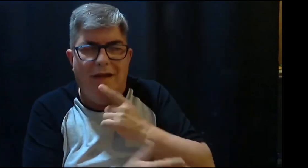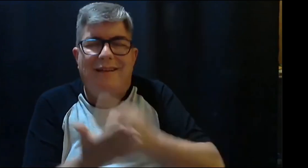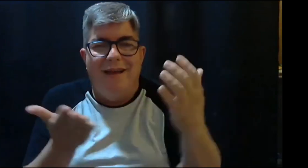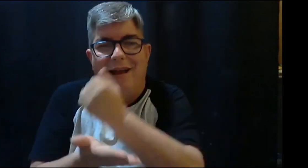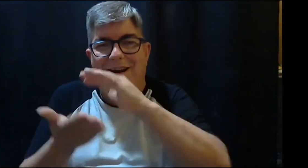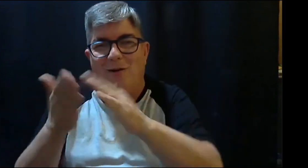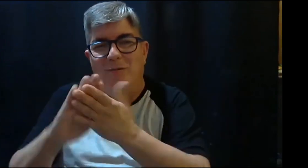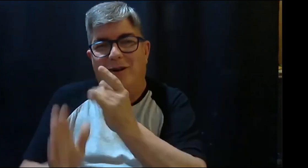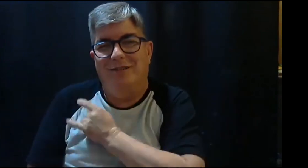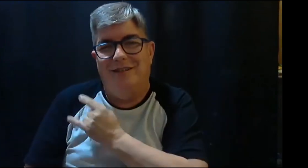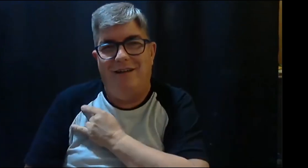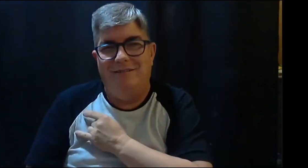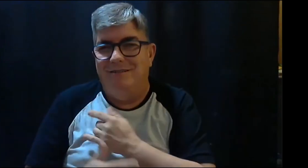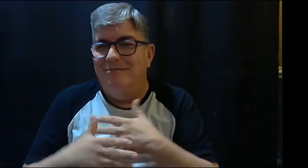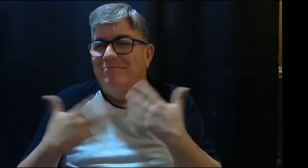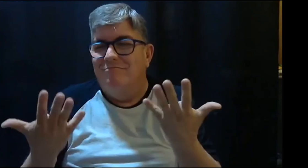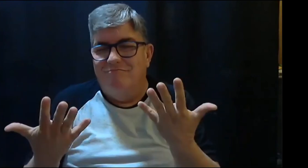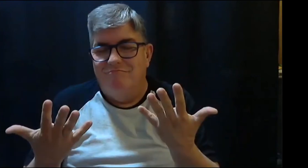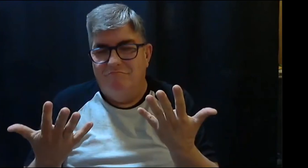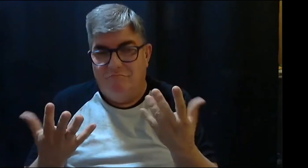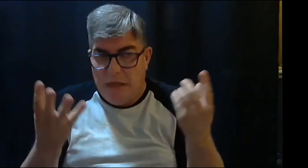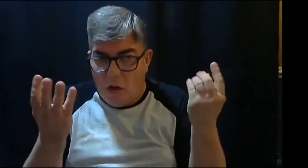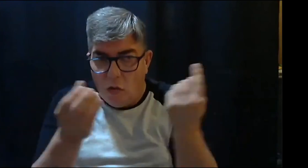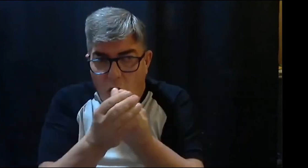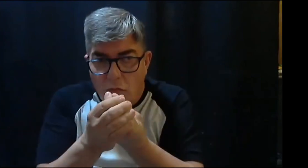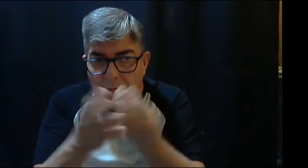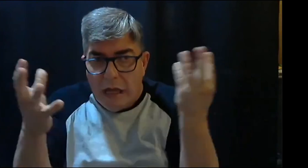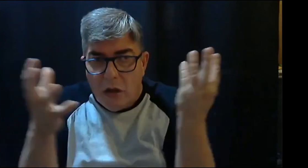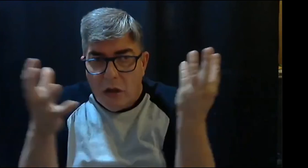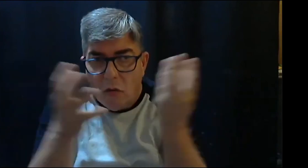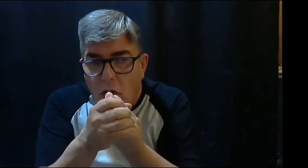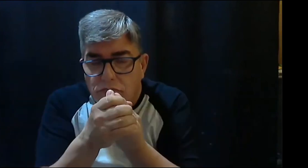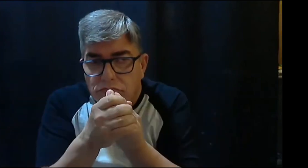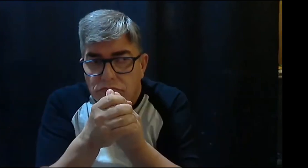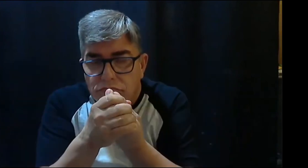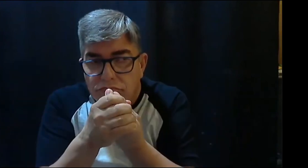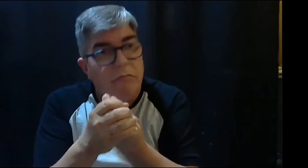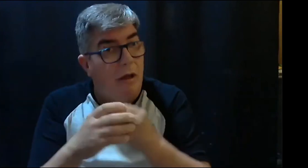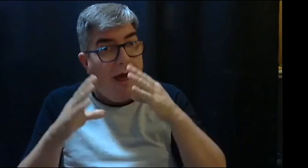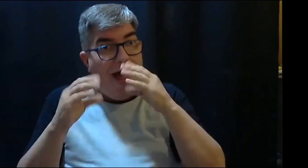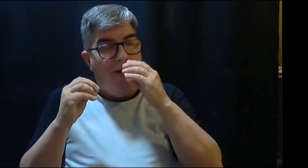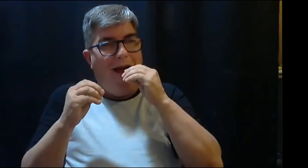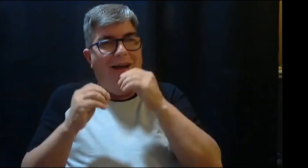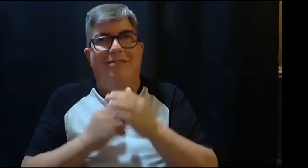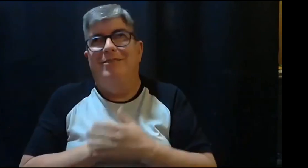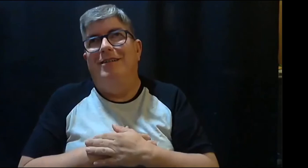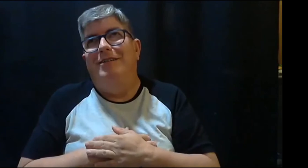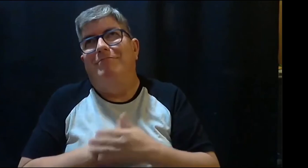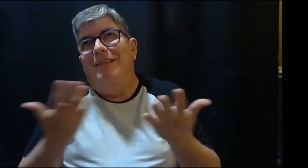conscientes de lo que puede ganar la comunidad sorda entrando a la universidad, siendo incluida dentro de ella.